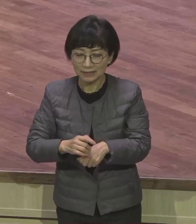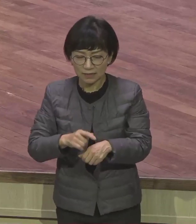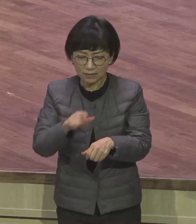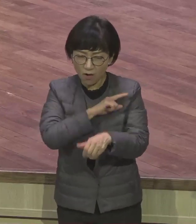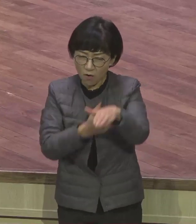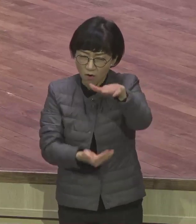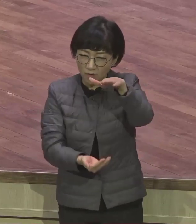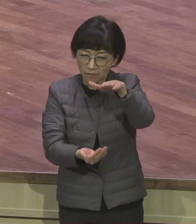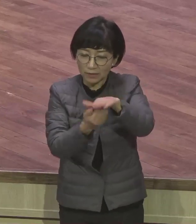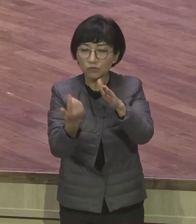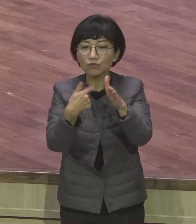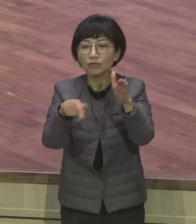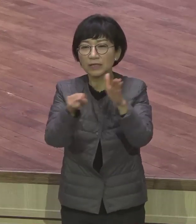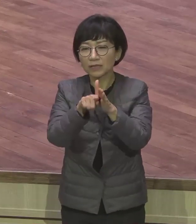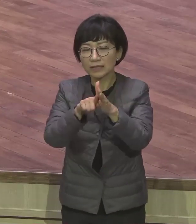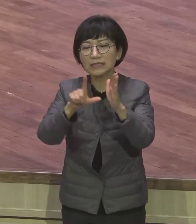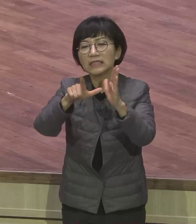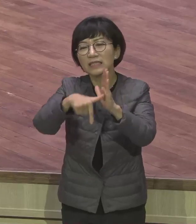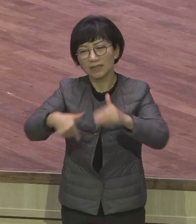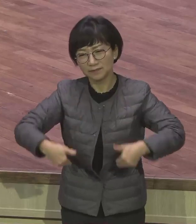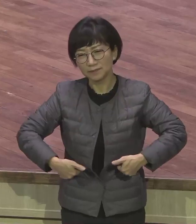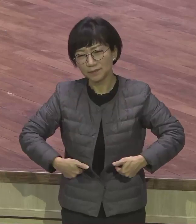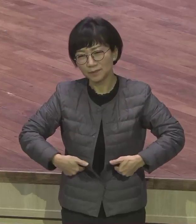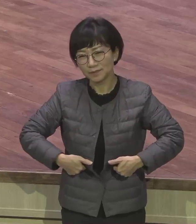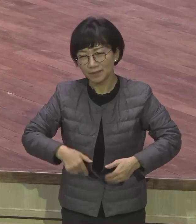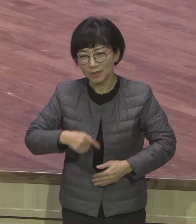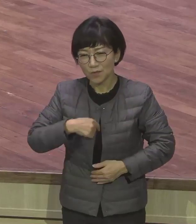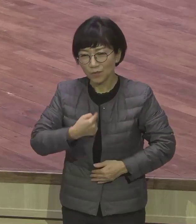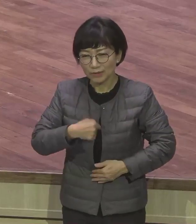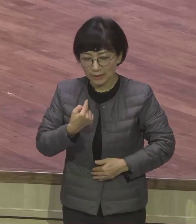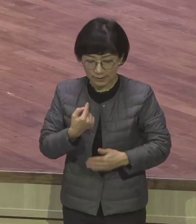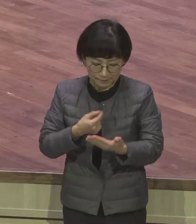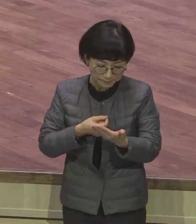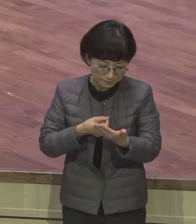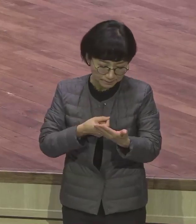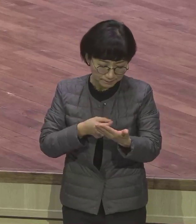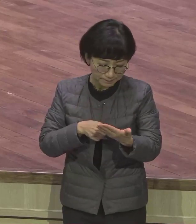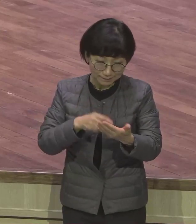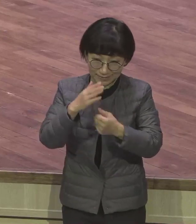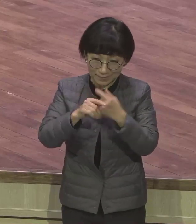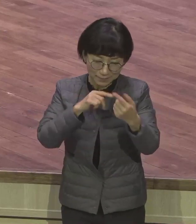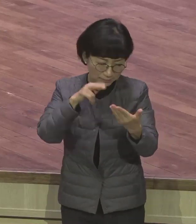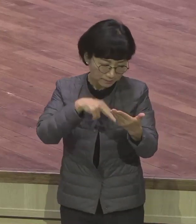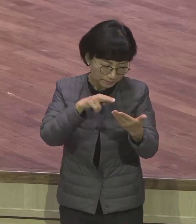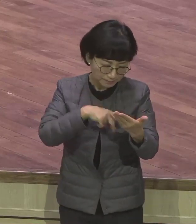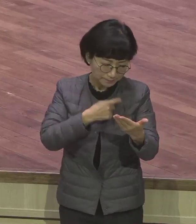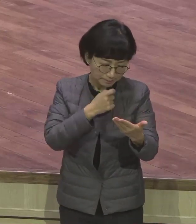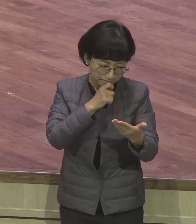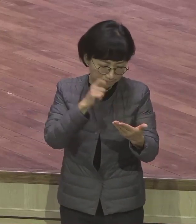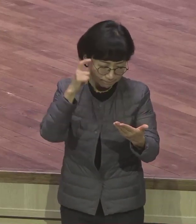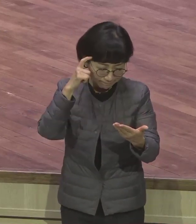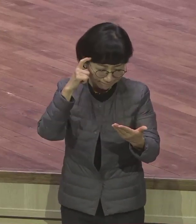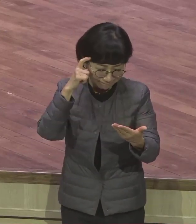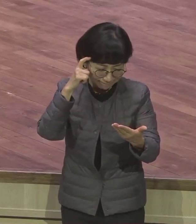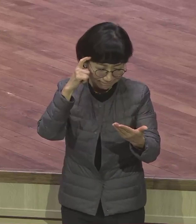서밋 여러분 영적 서미에서 서는 길이요 바로 여기서부터 시작됩니다 세상의 명상